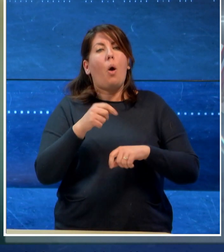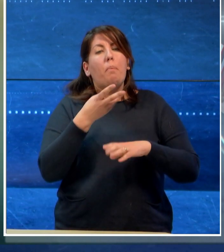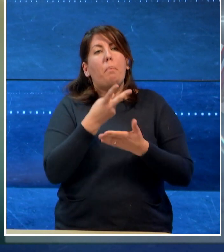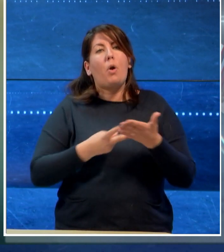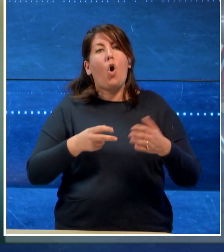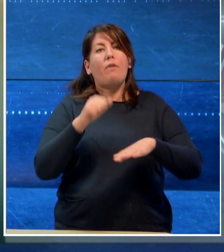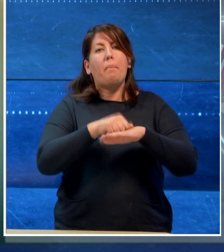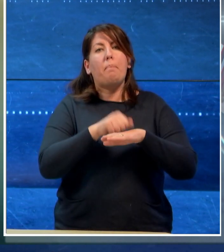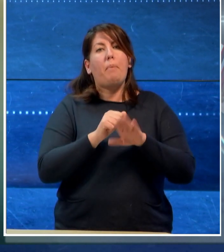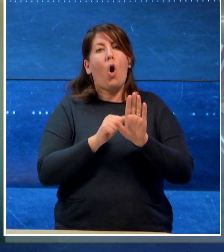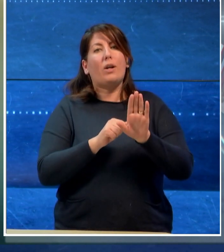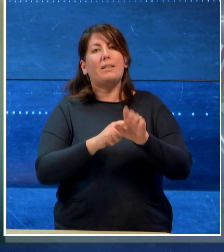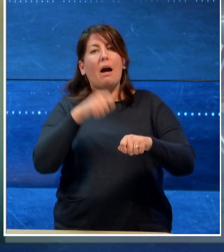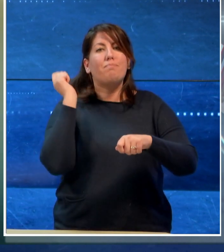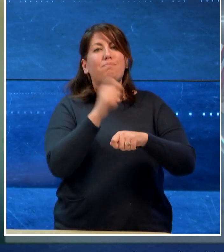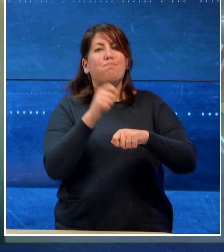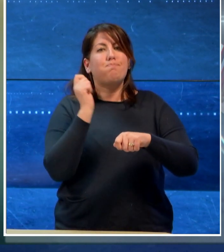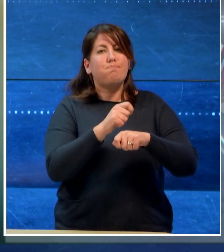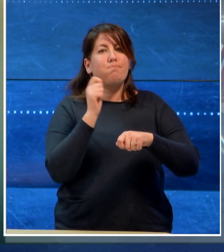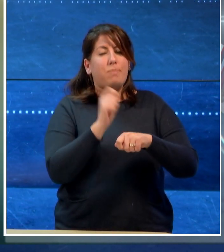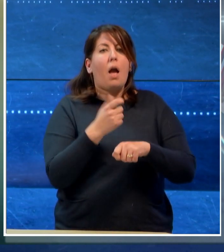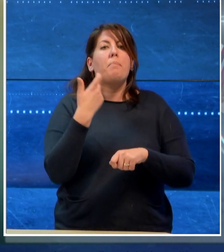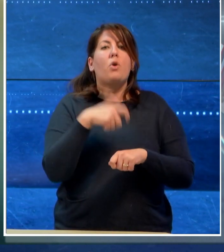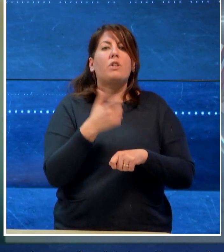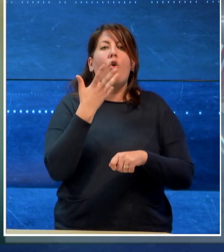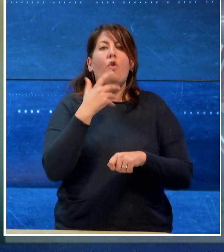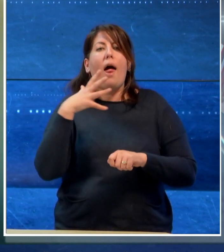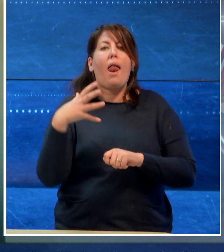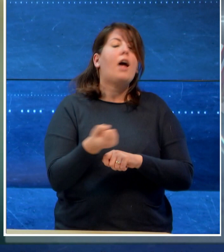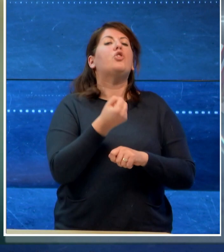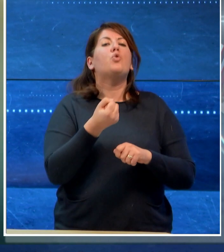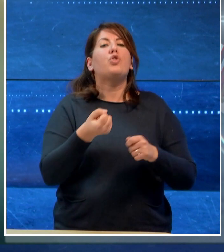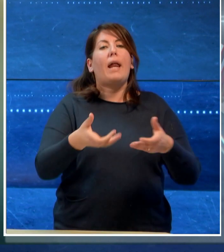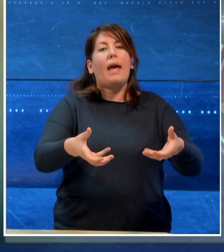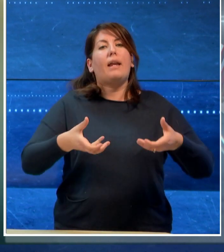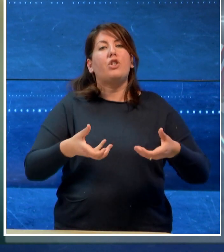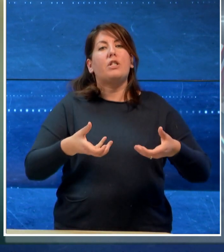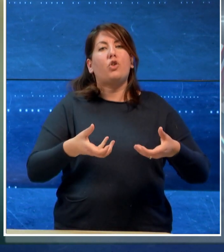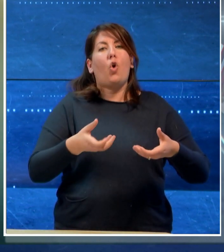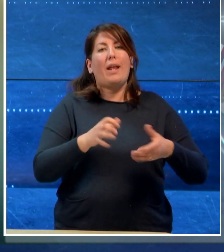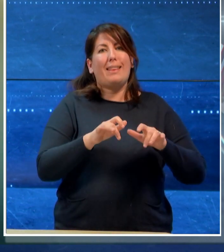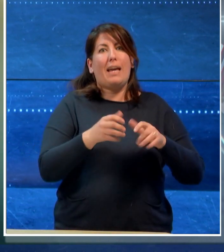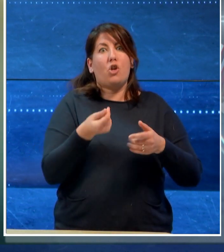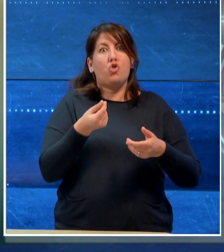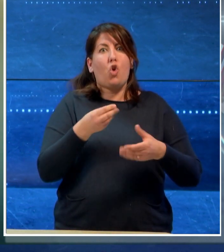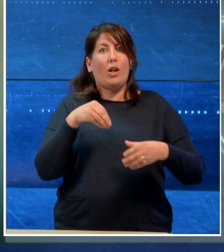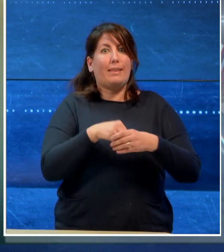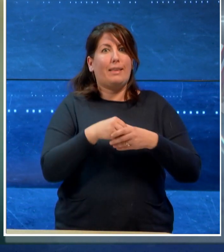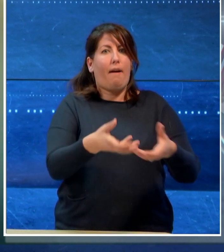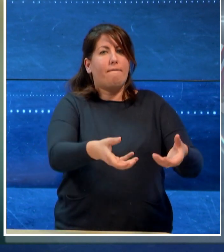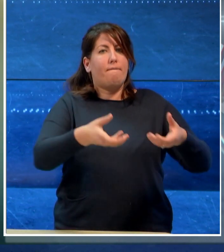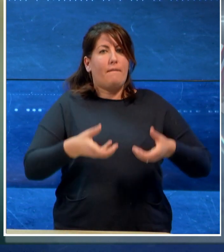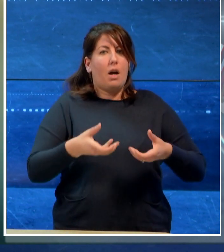vicina al bancone per provare a raggiungere il registratore di cassa. Avrebbe poi